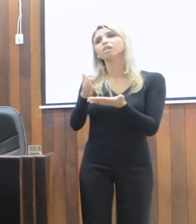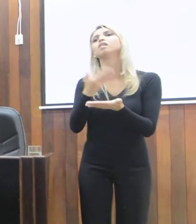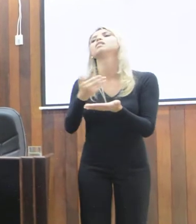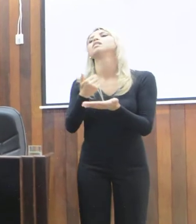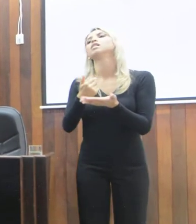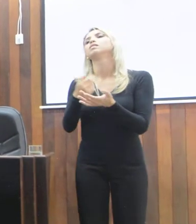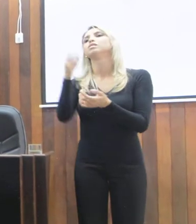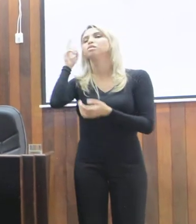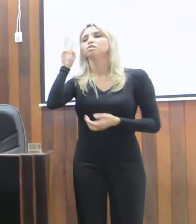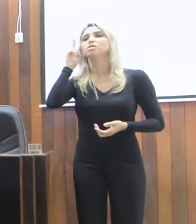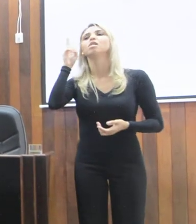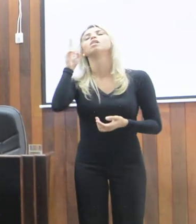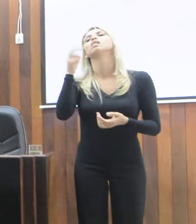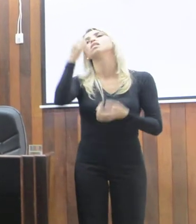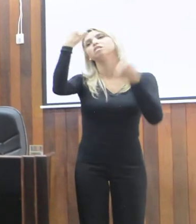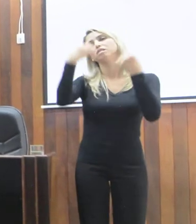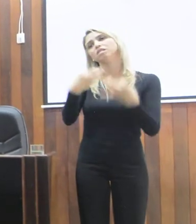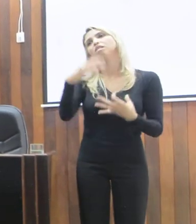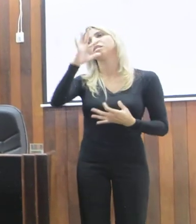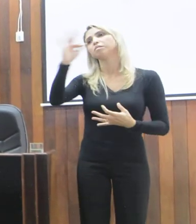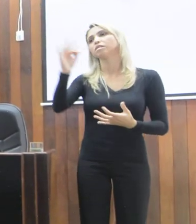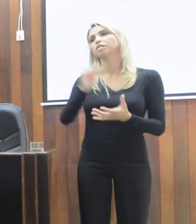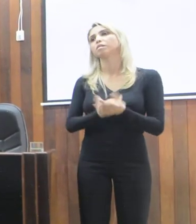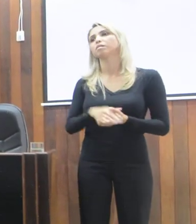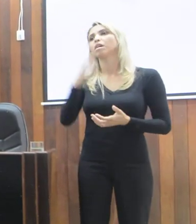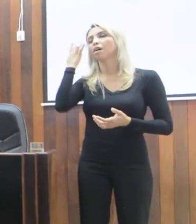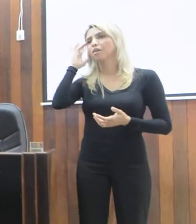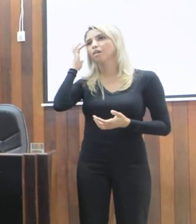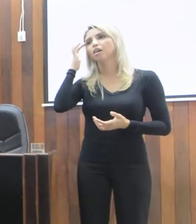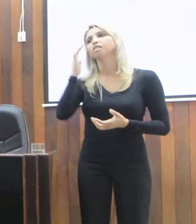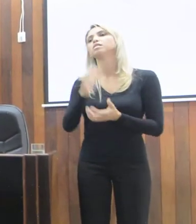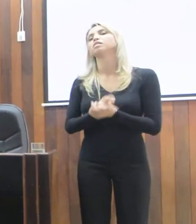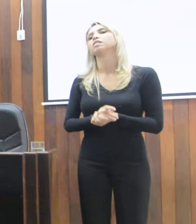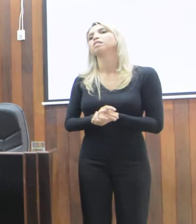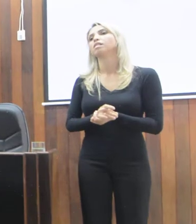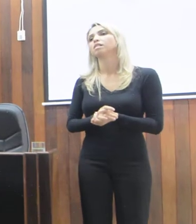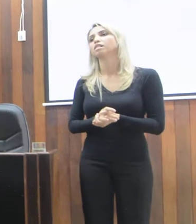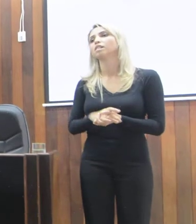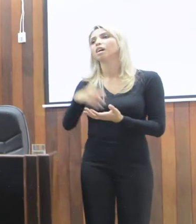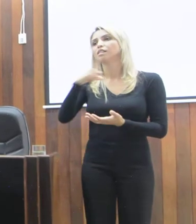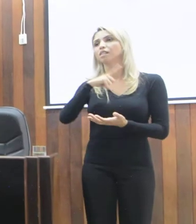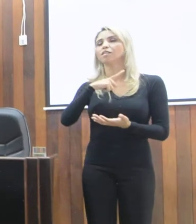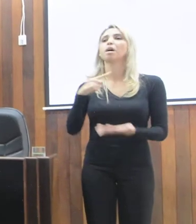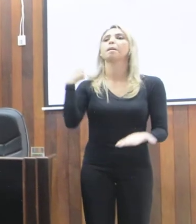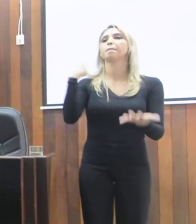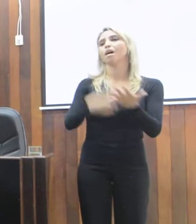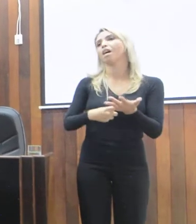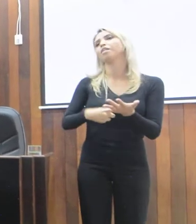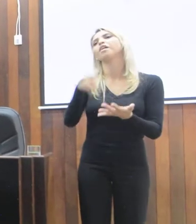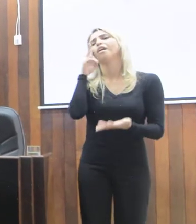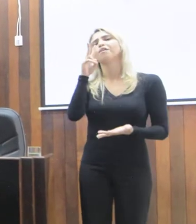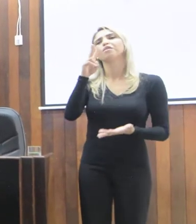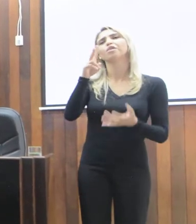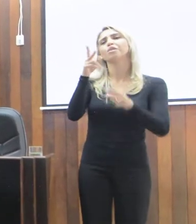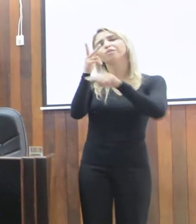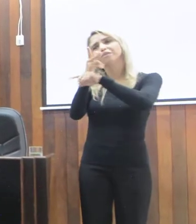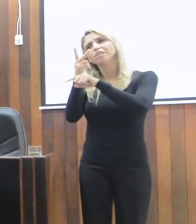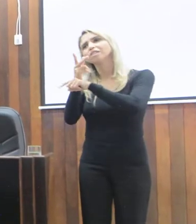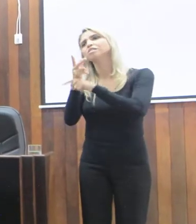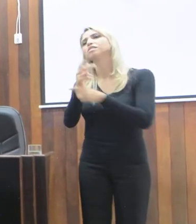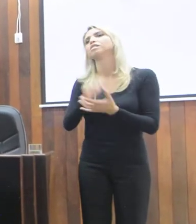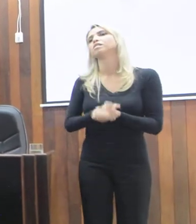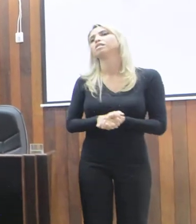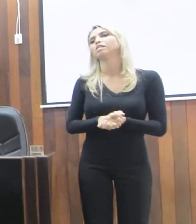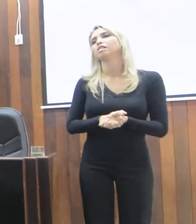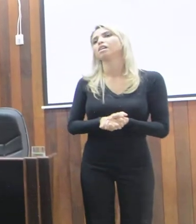historiadora, professora de história, eu acho que toda vez que ela foi convidada também no outro marco, e ela viu o vídeo, eu queria dizer, eu vi as